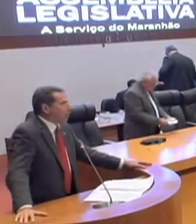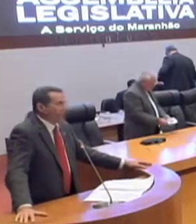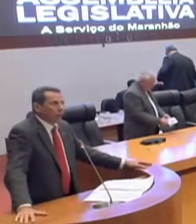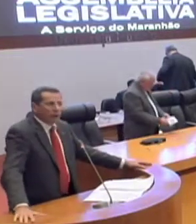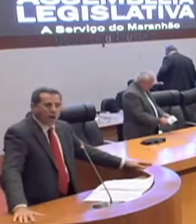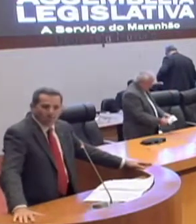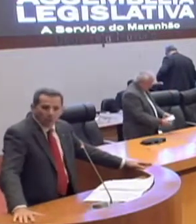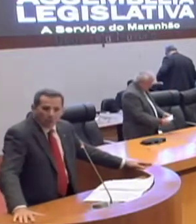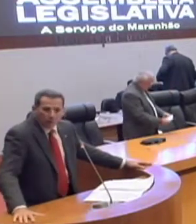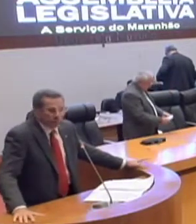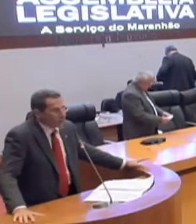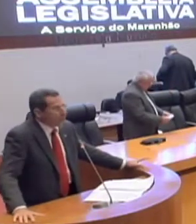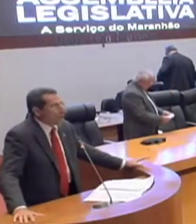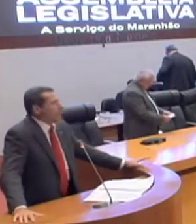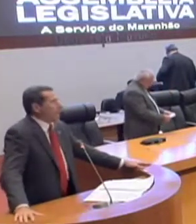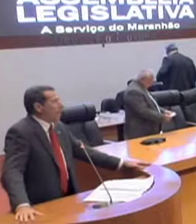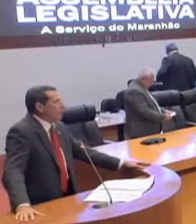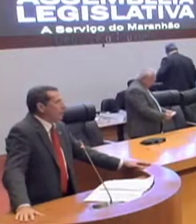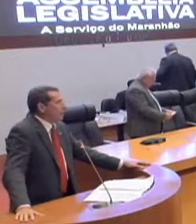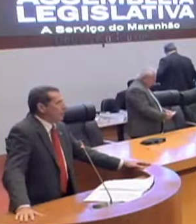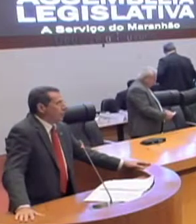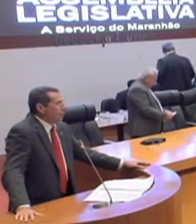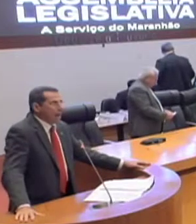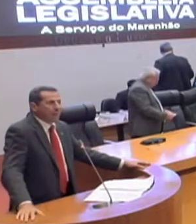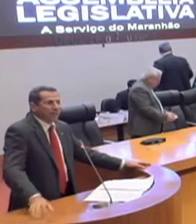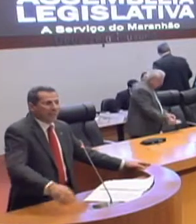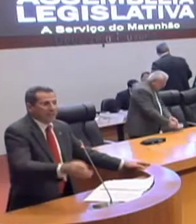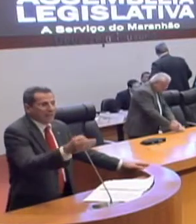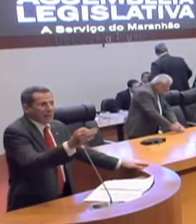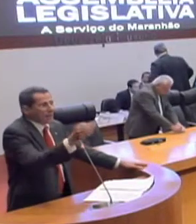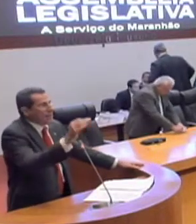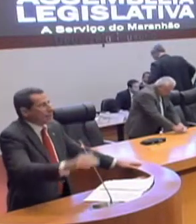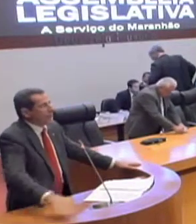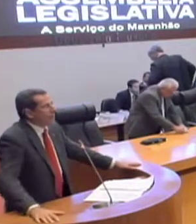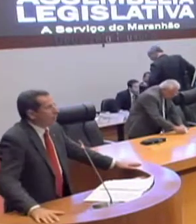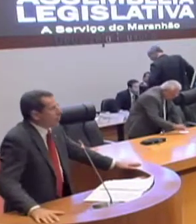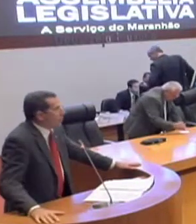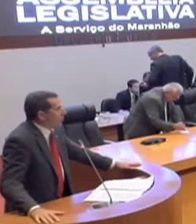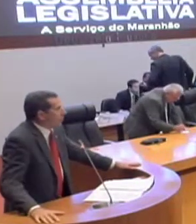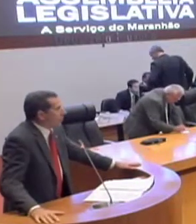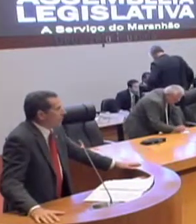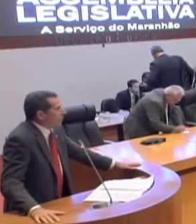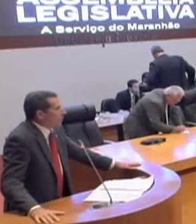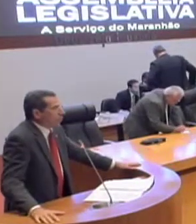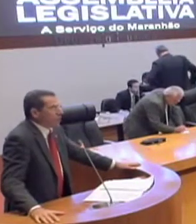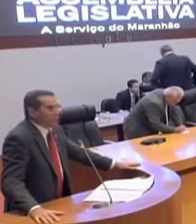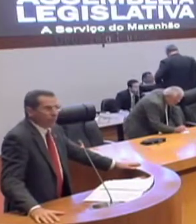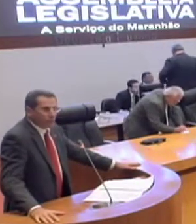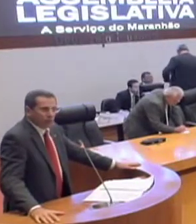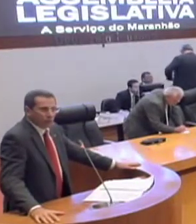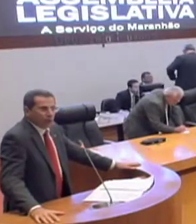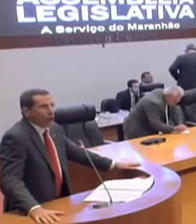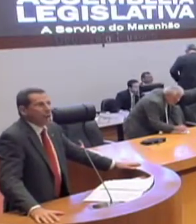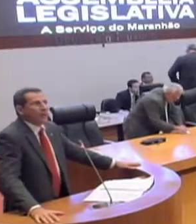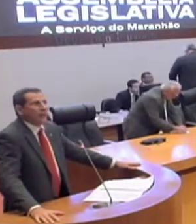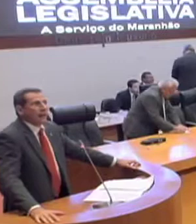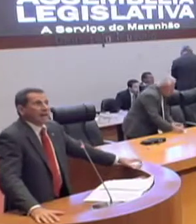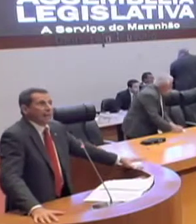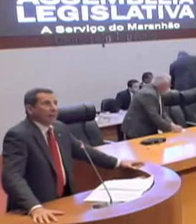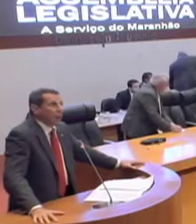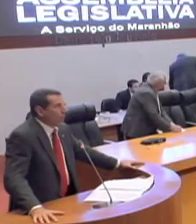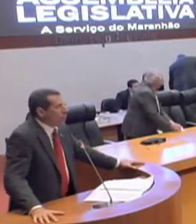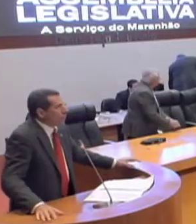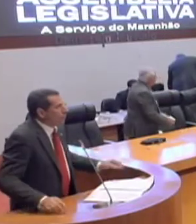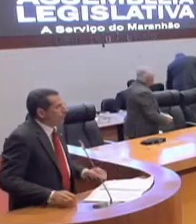da importância do campo para o desenvolvimento do Maranhão. E repito aquela célebre fase que diz, se o campo não roça,